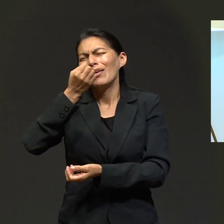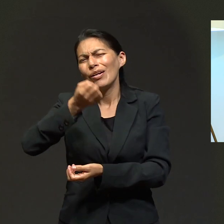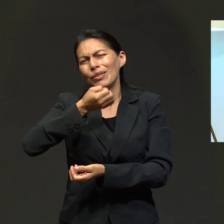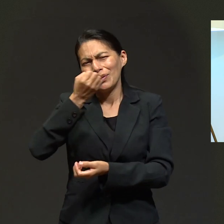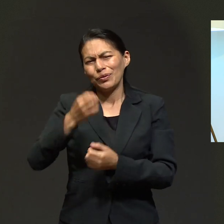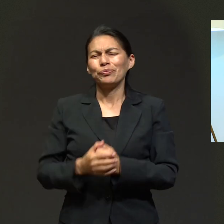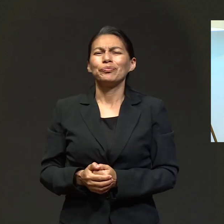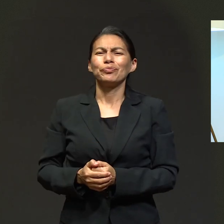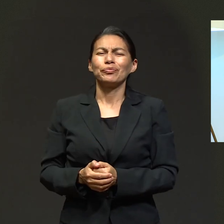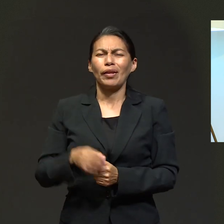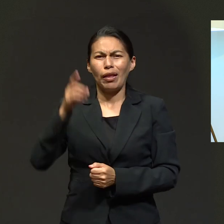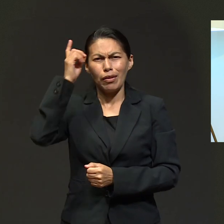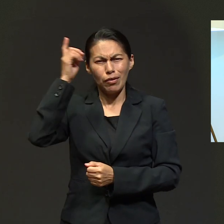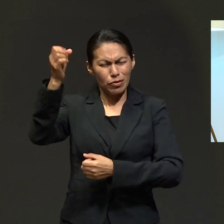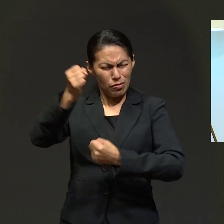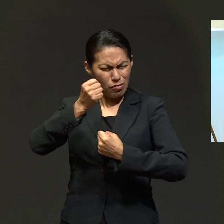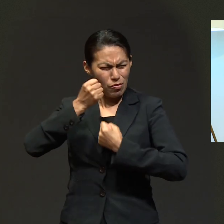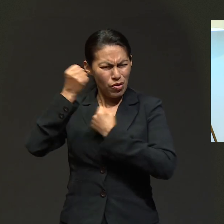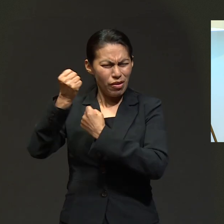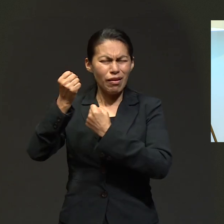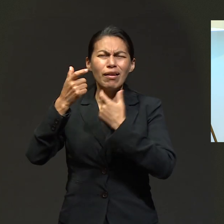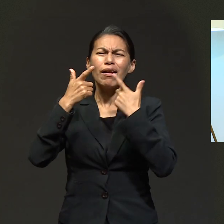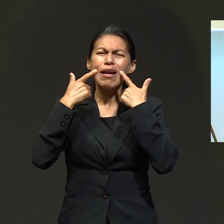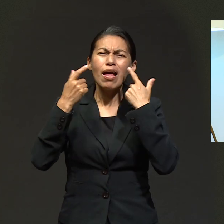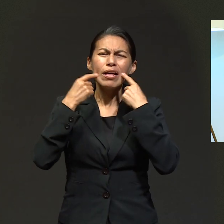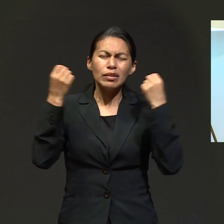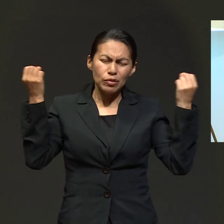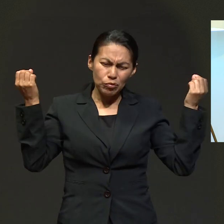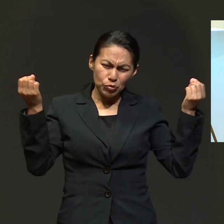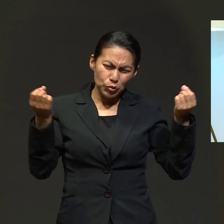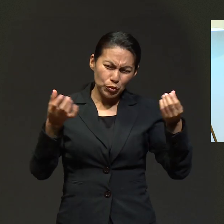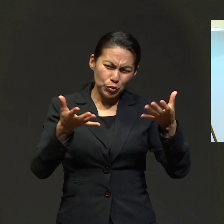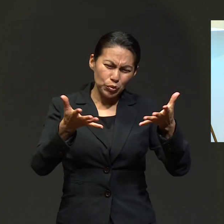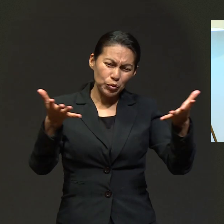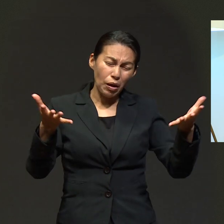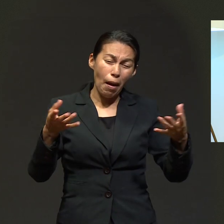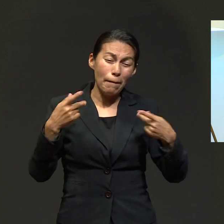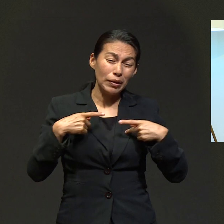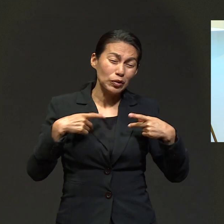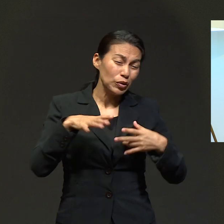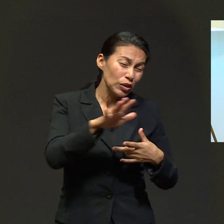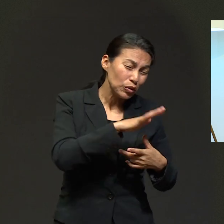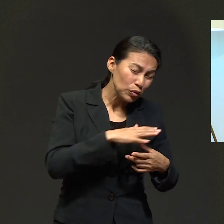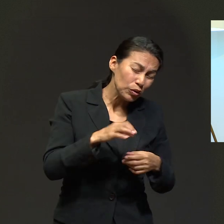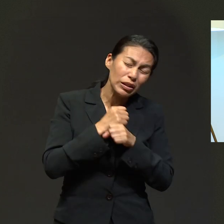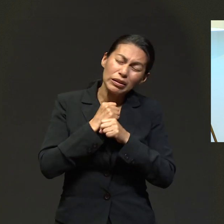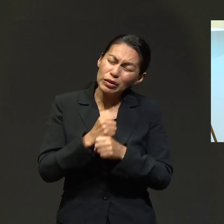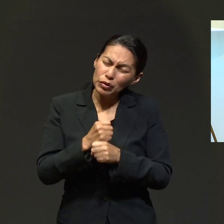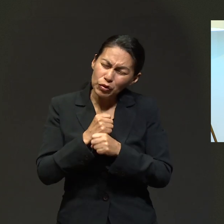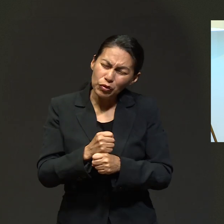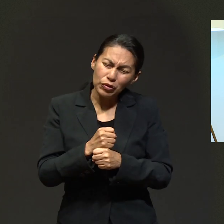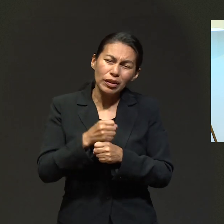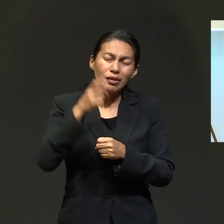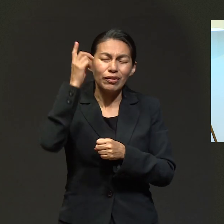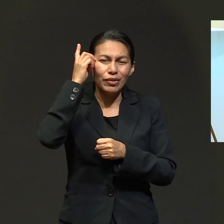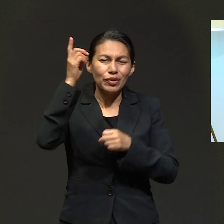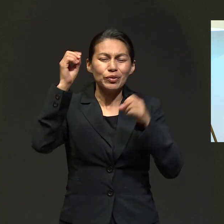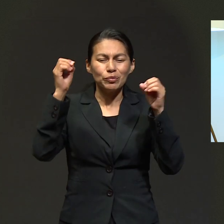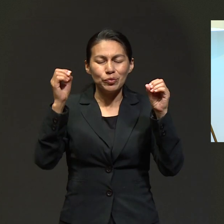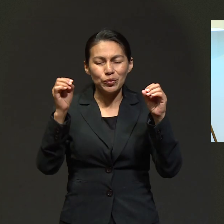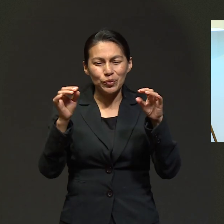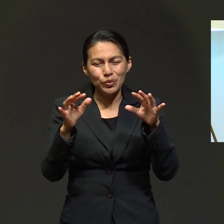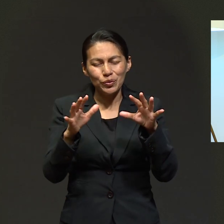su espíritu en oración que Dios manifestará su poder y su gracia para todo el mundo que perece.